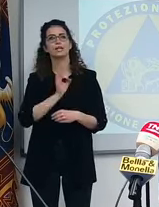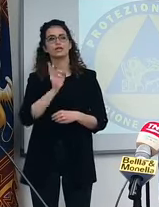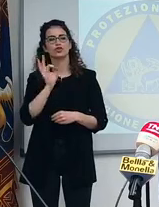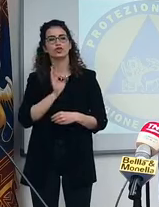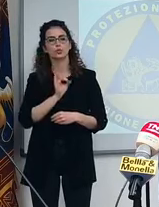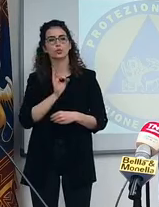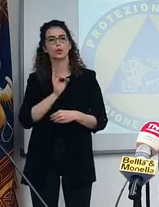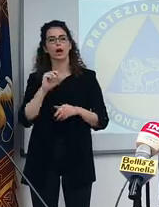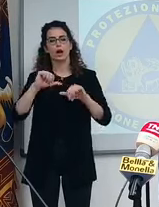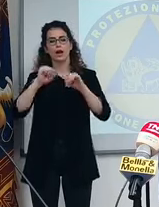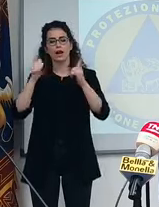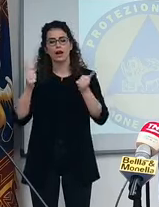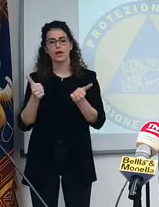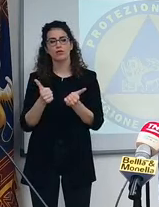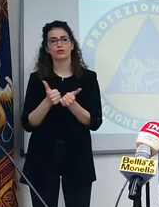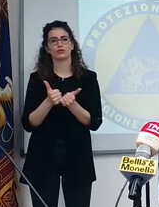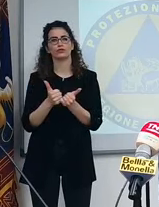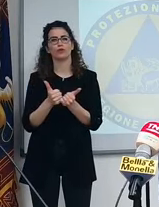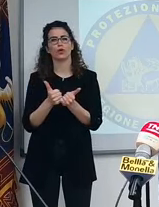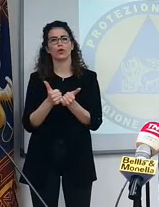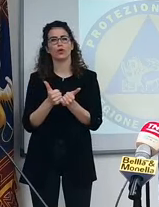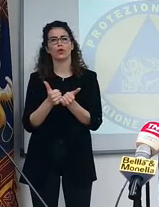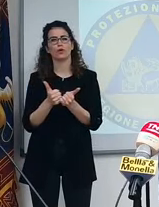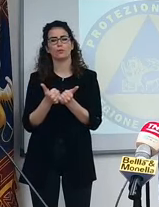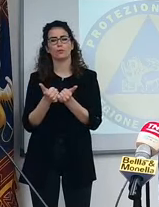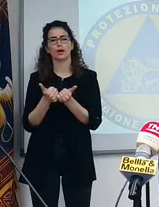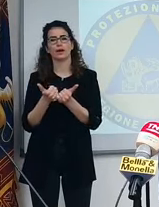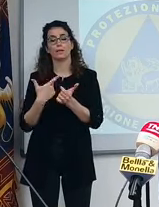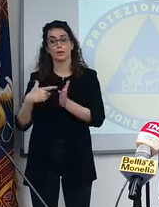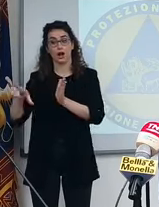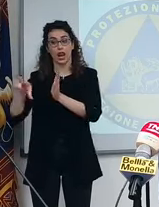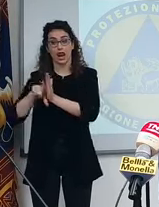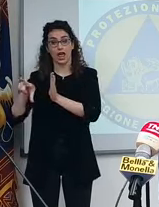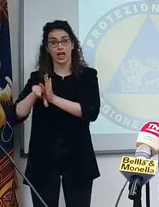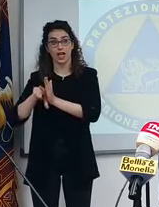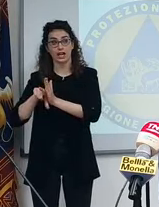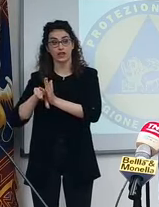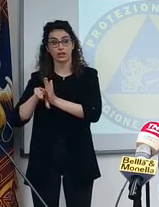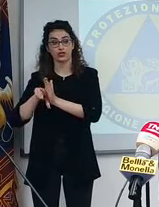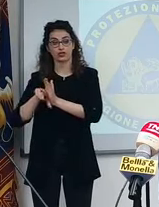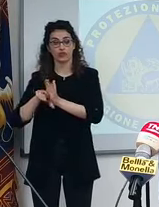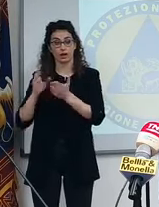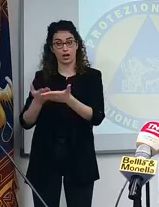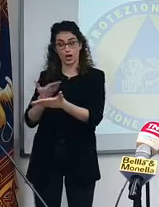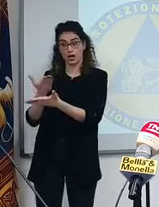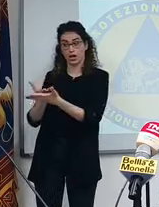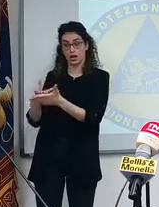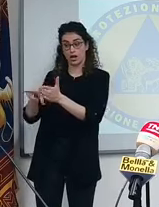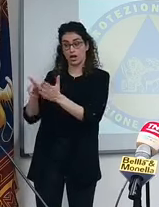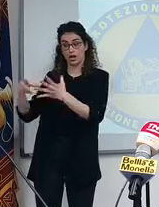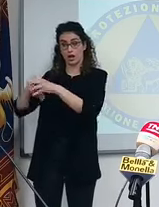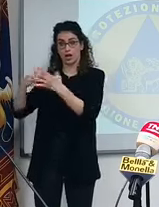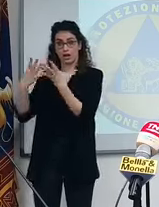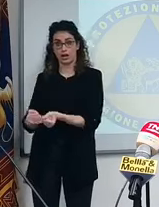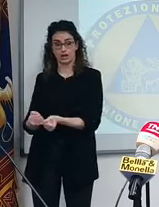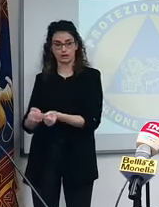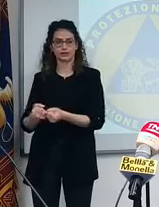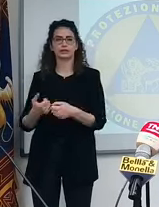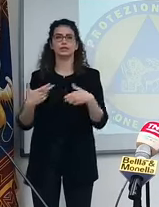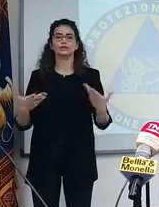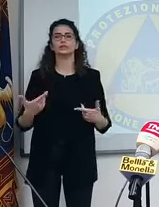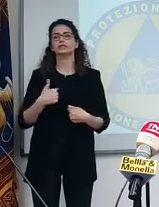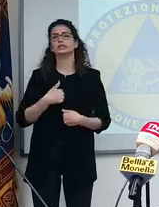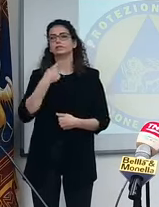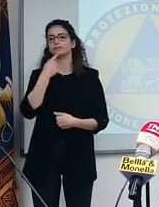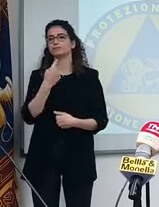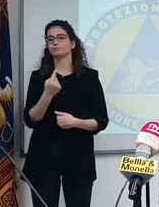in che scala questo decreto recepisce le vostre proposte? Io sto